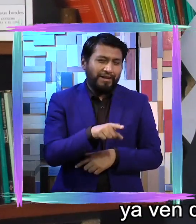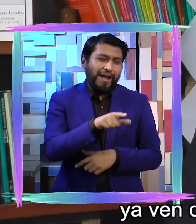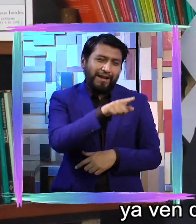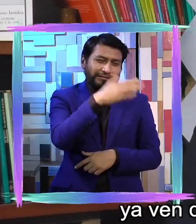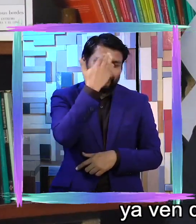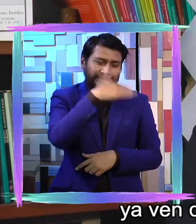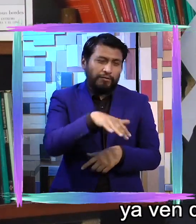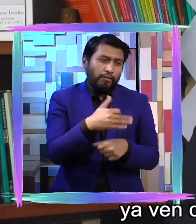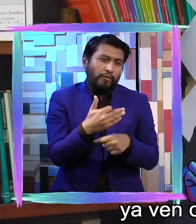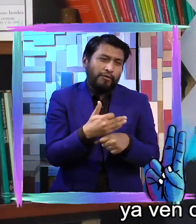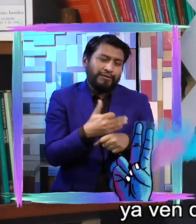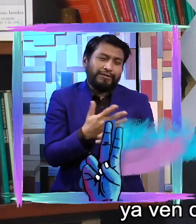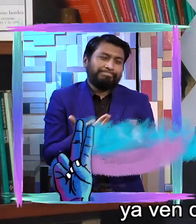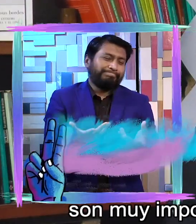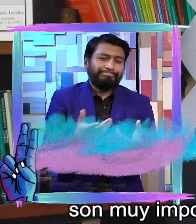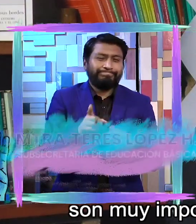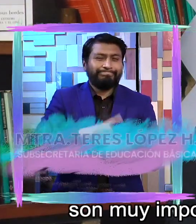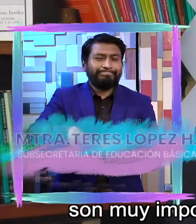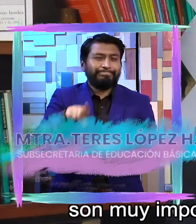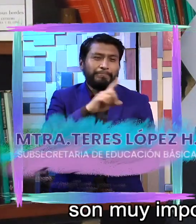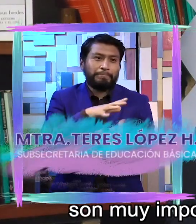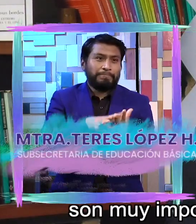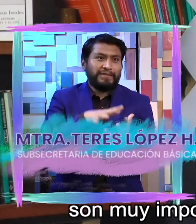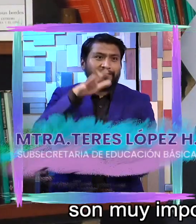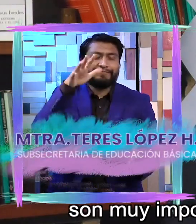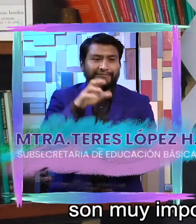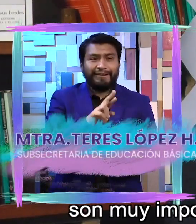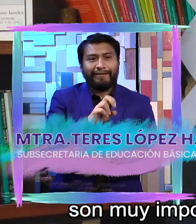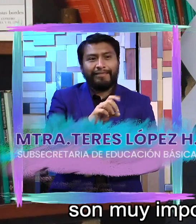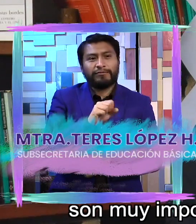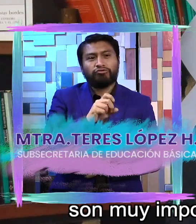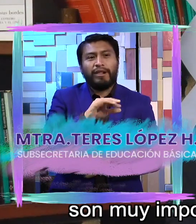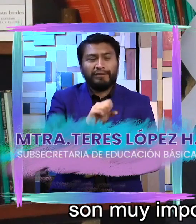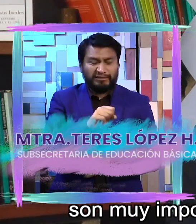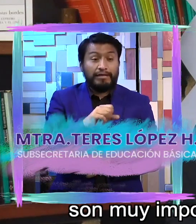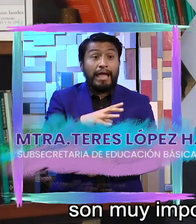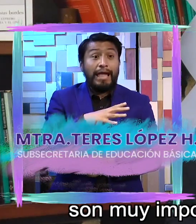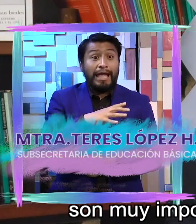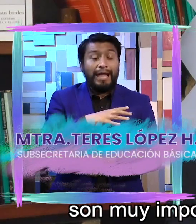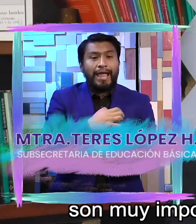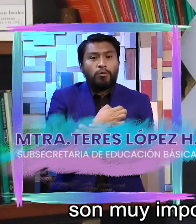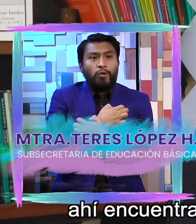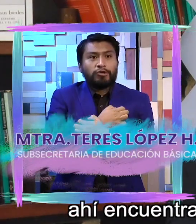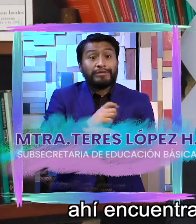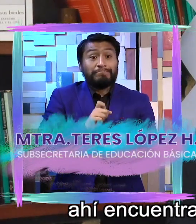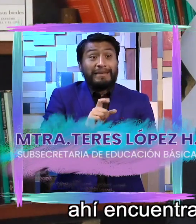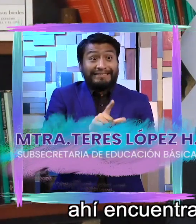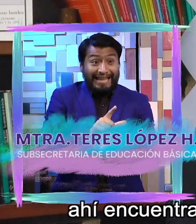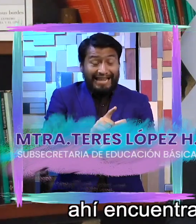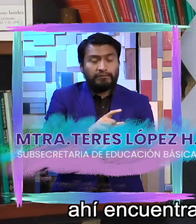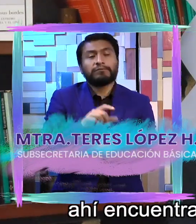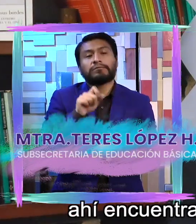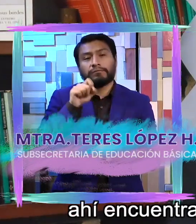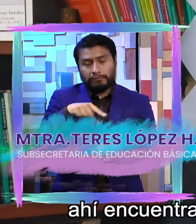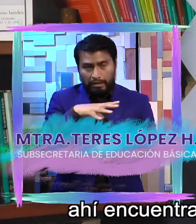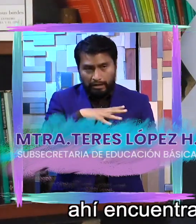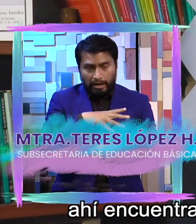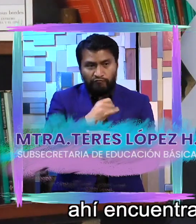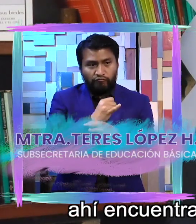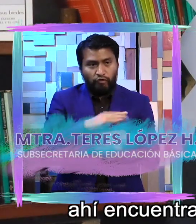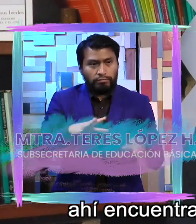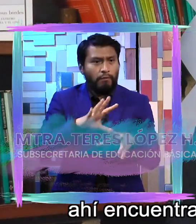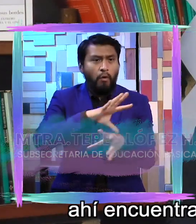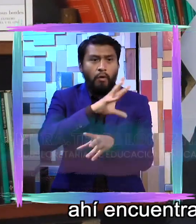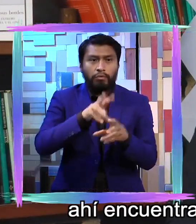ve que ahorita las cuestiones digitales son muy importantes, donde diga educación especial, ahí encuentra toda la información